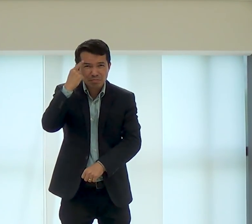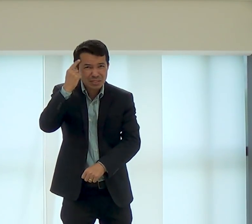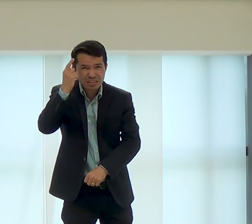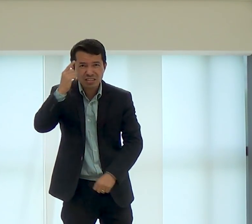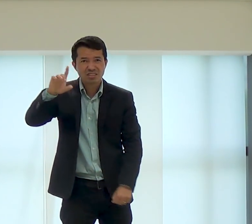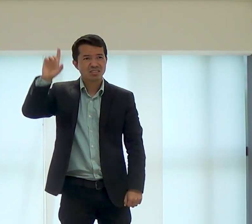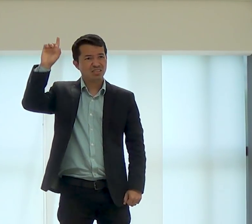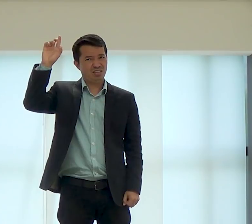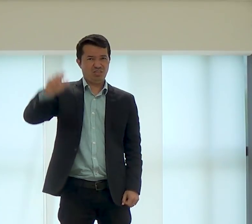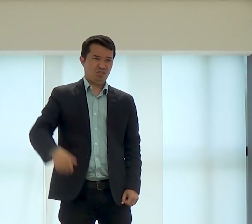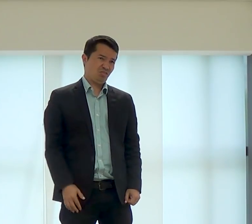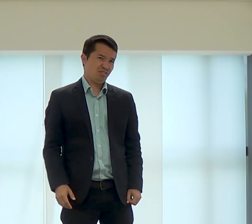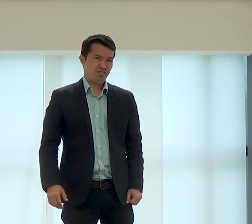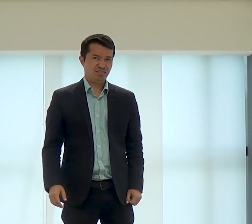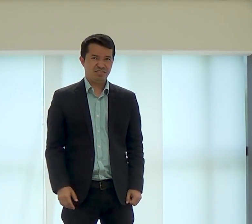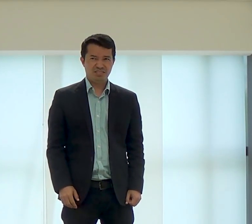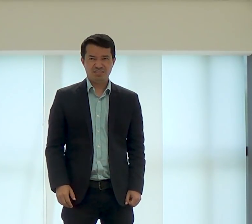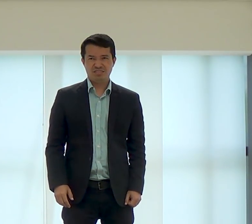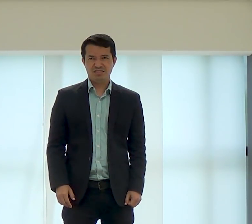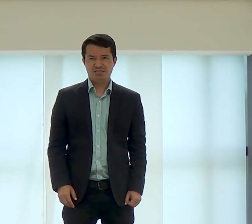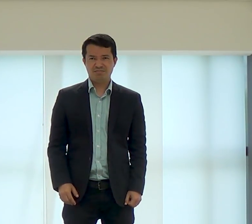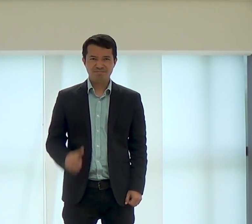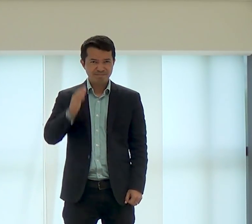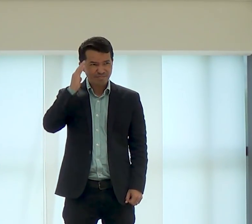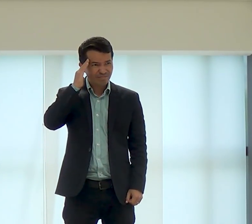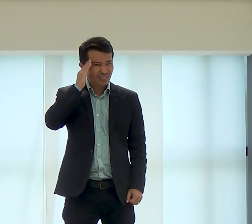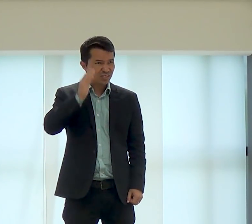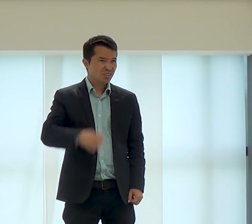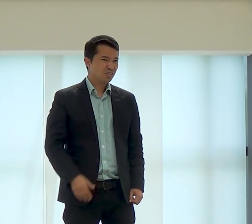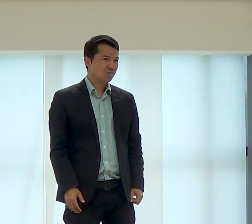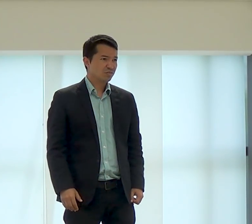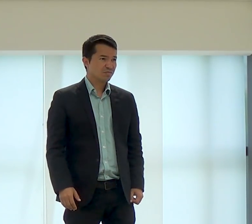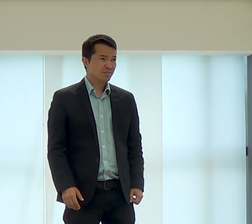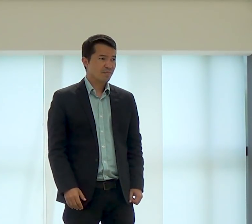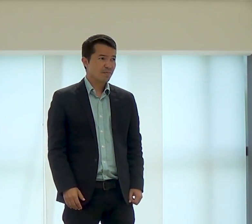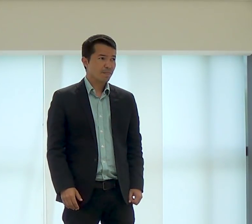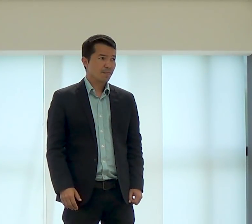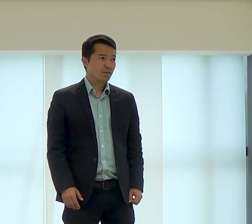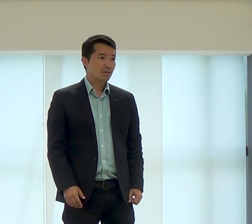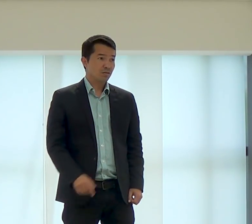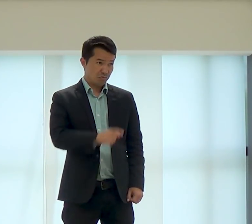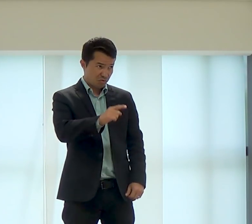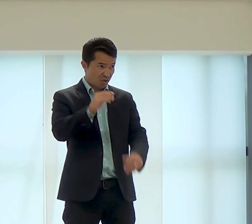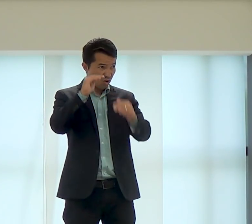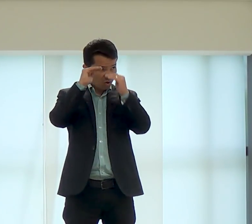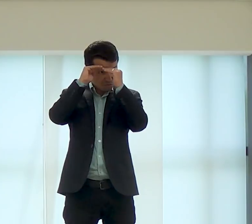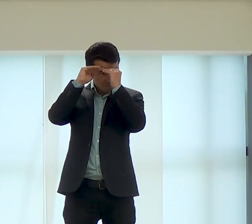todo o tempo que você estiver acordado, conectado com Deus, ligado a Ele,